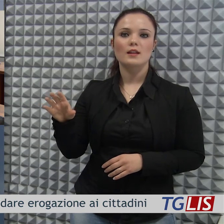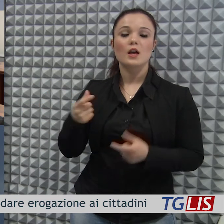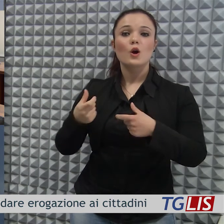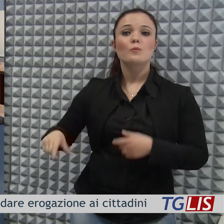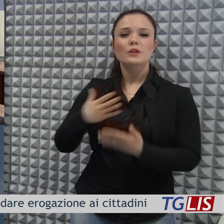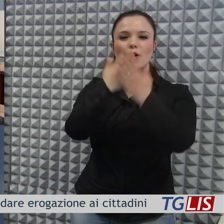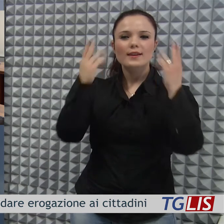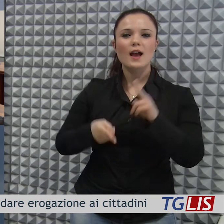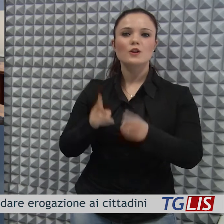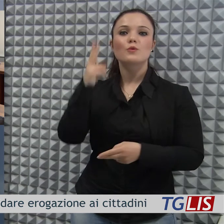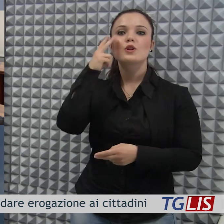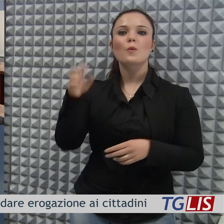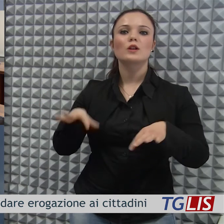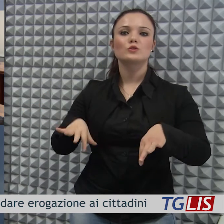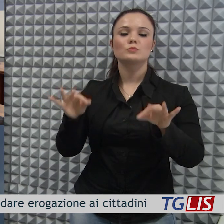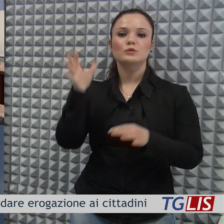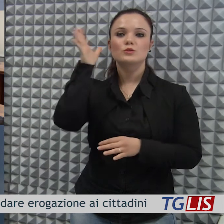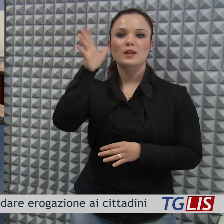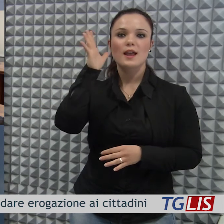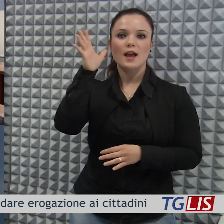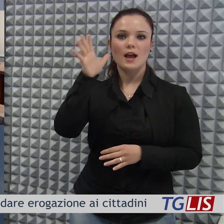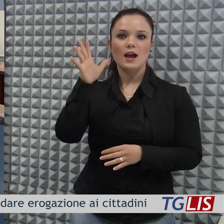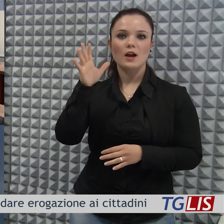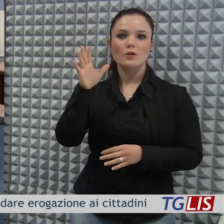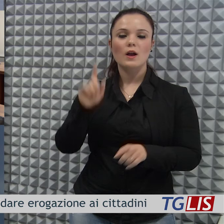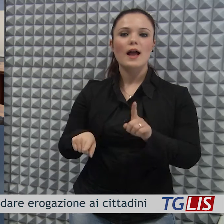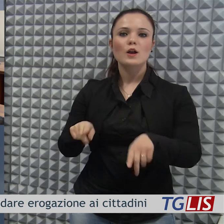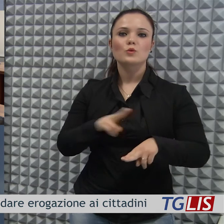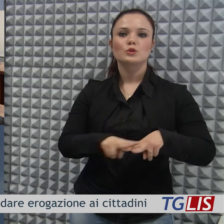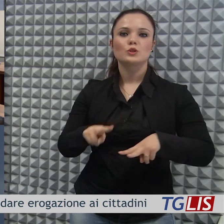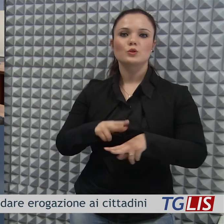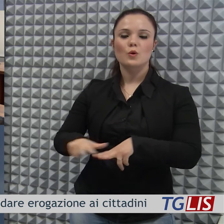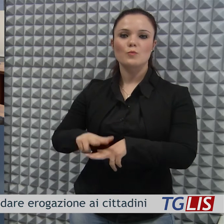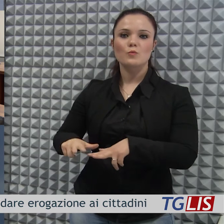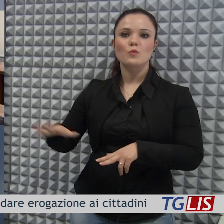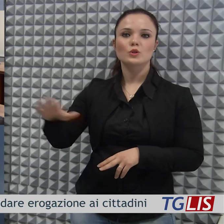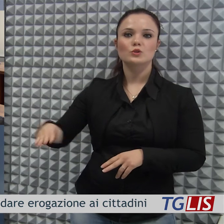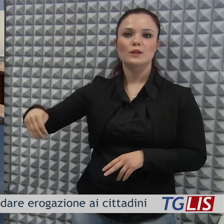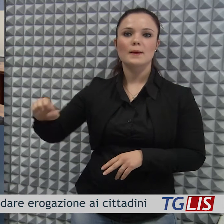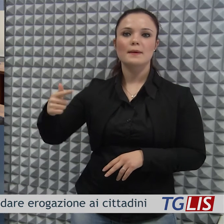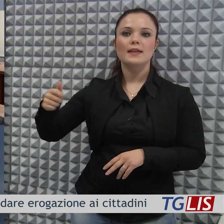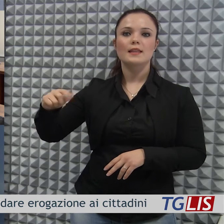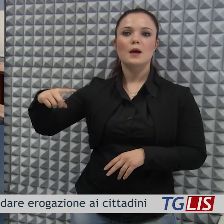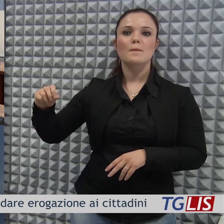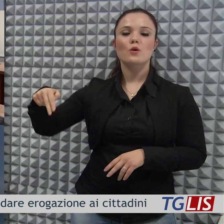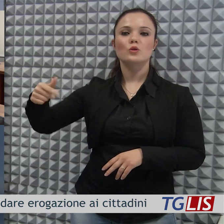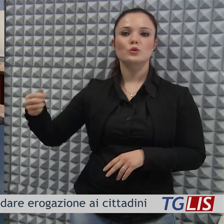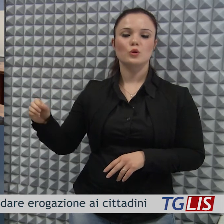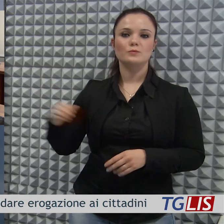fare chiarezza sulla sospensione dell'acqua in alcuni comuni del metapontino. Al tavolo